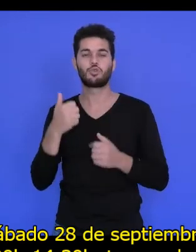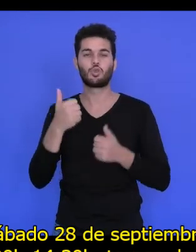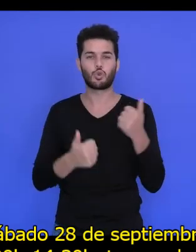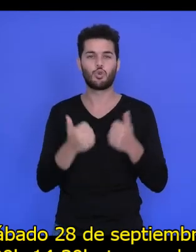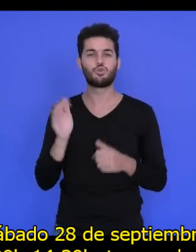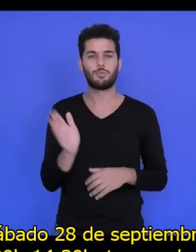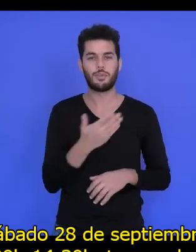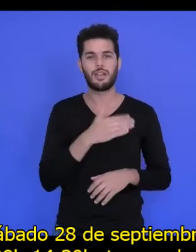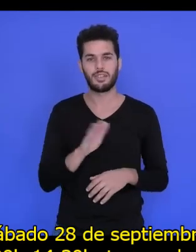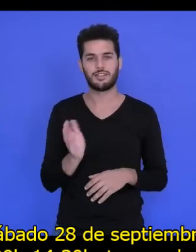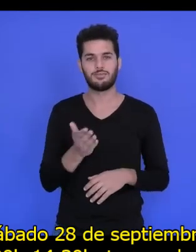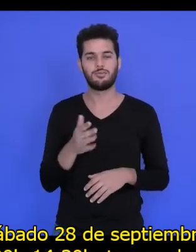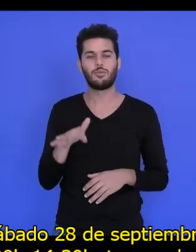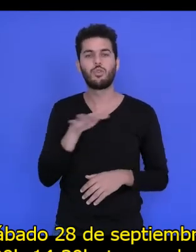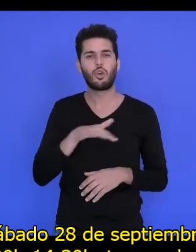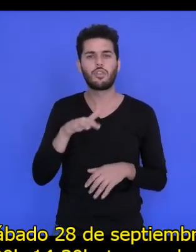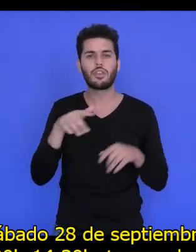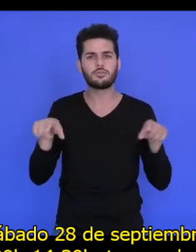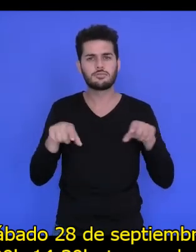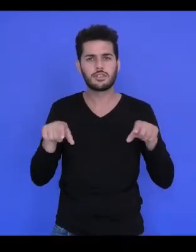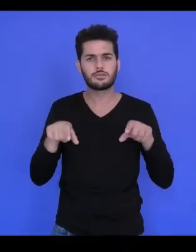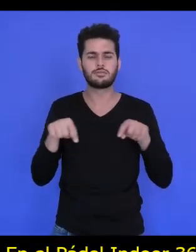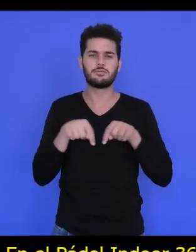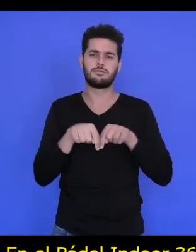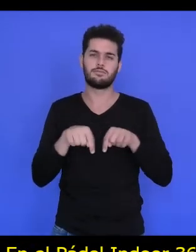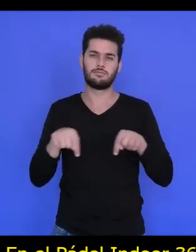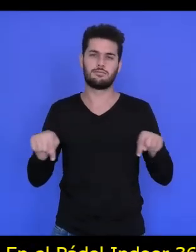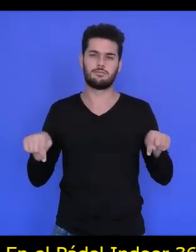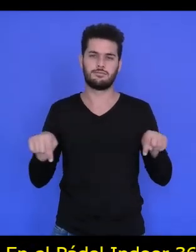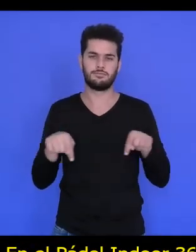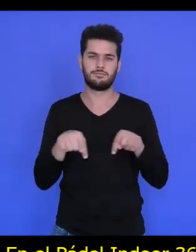tarde, torneo de pádel, en la siguiente dirección.